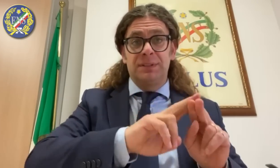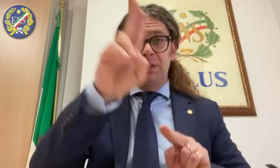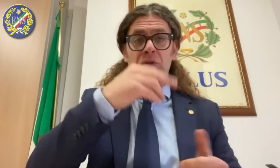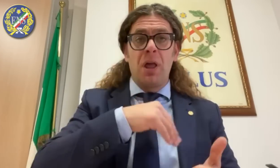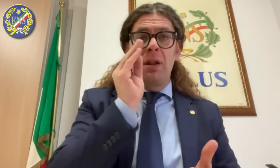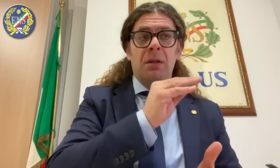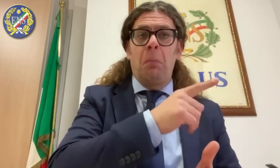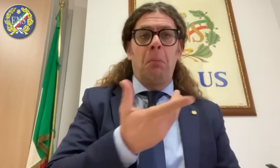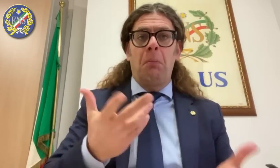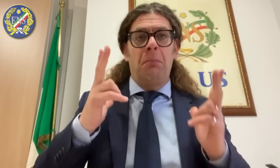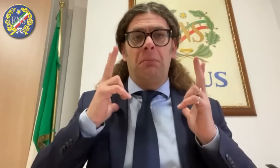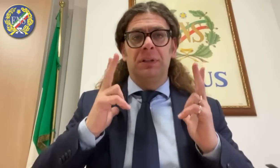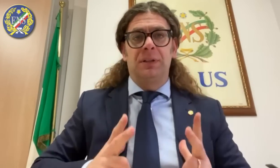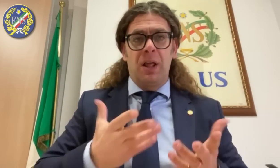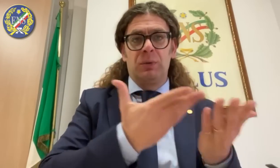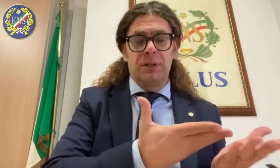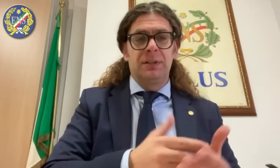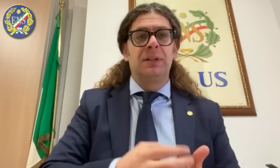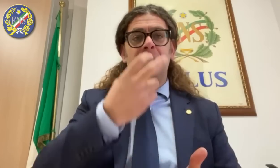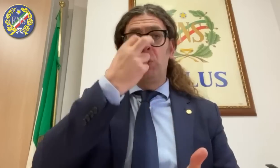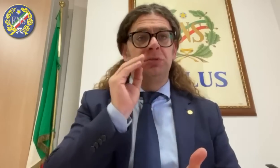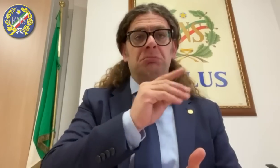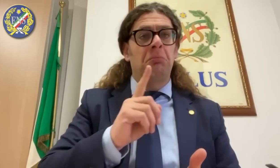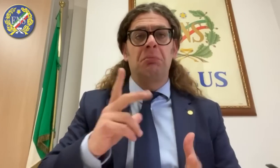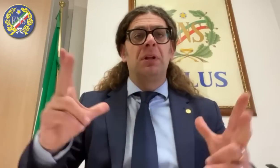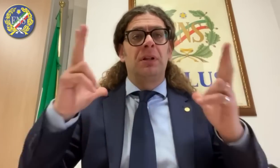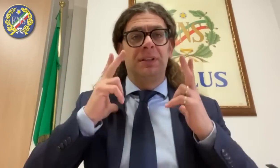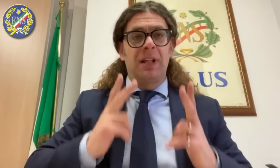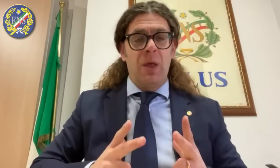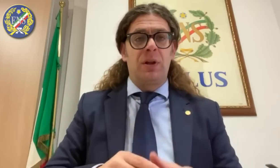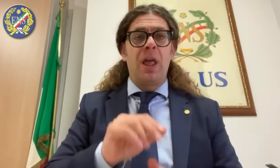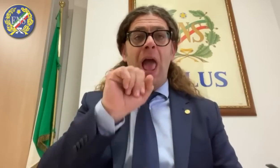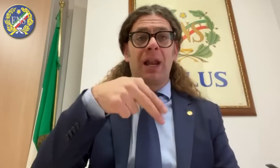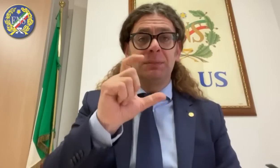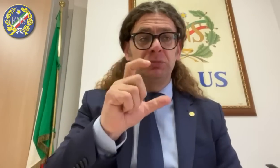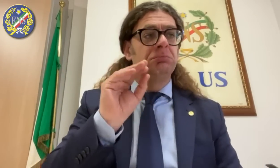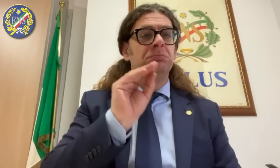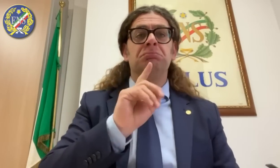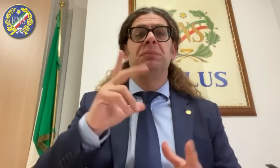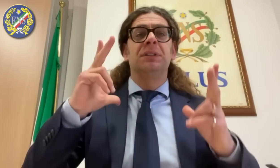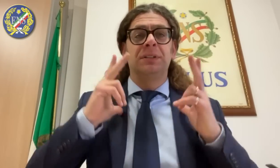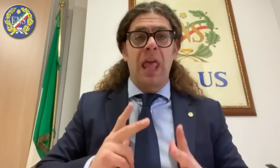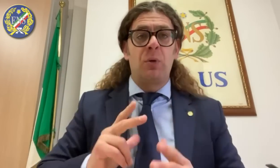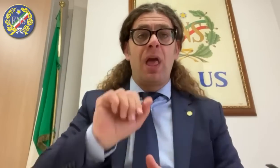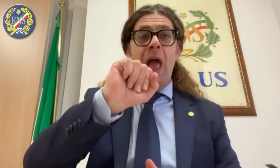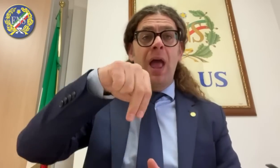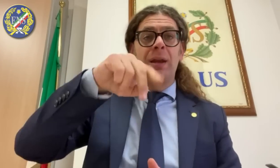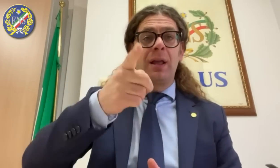quadro della situazione avvieremo la diretta streaming sulla pagina Facebook istituzionale dell'ENS. Ero